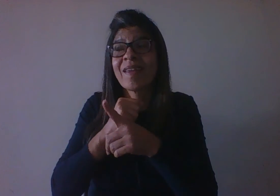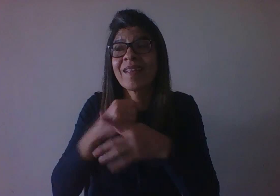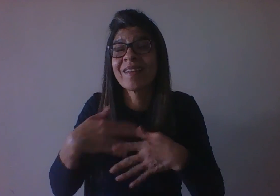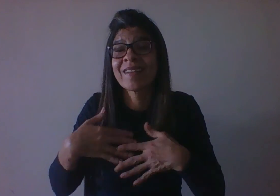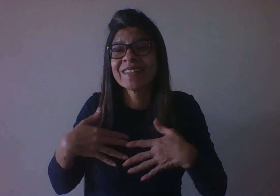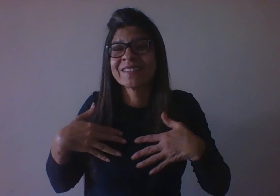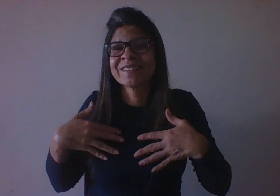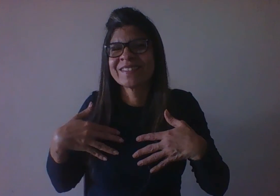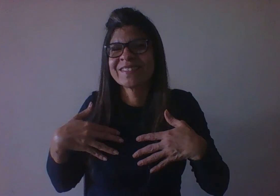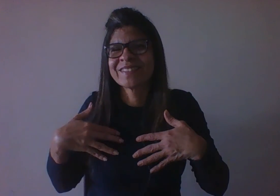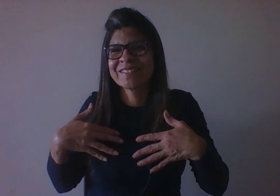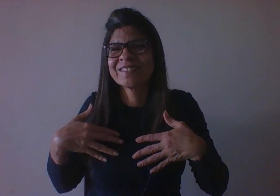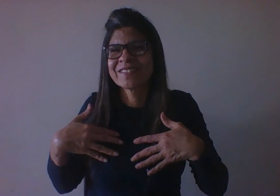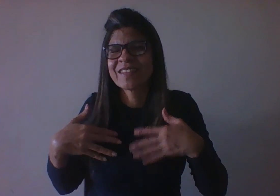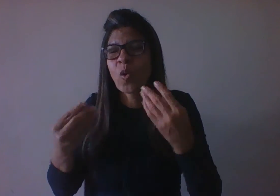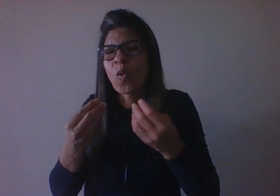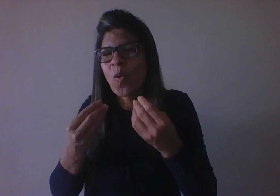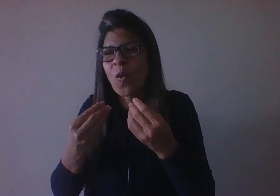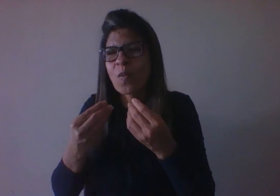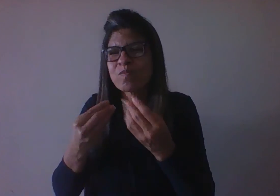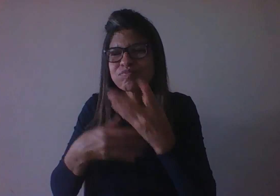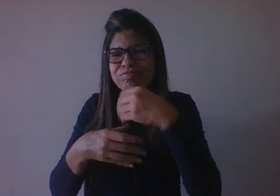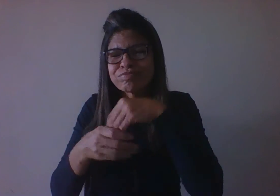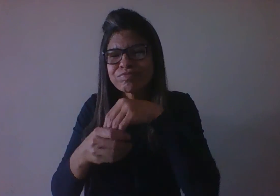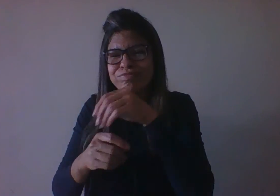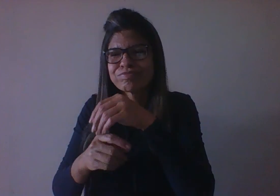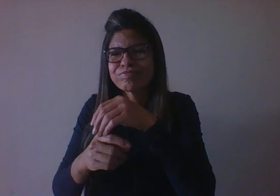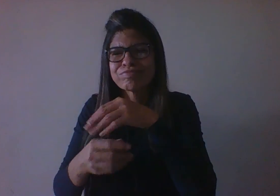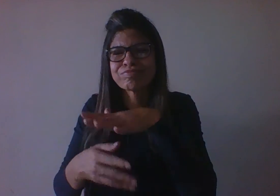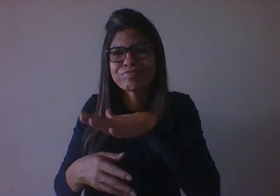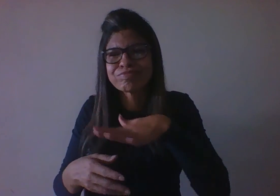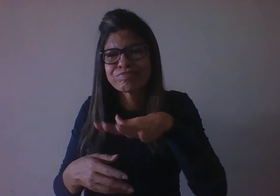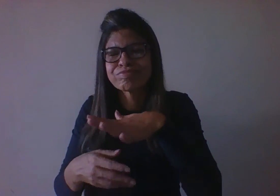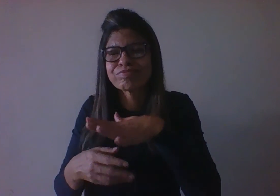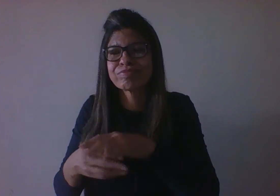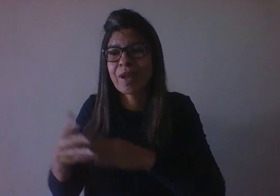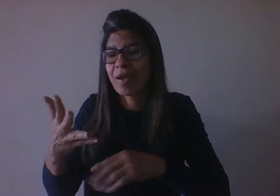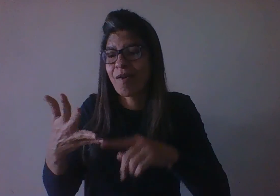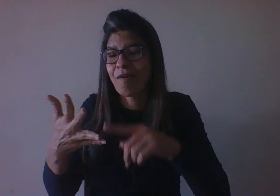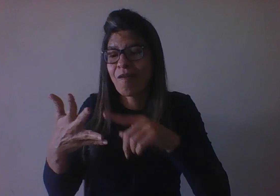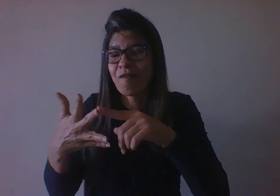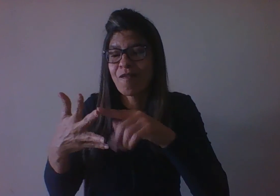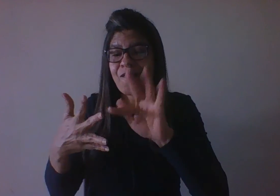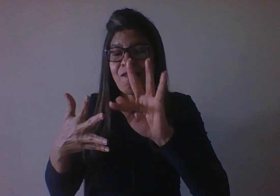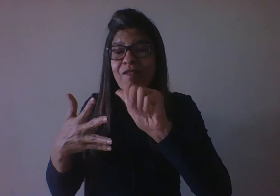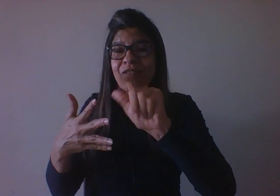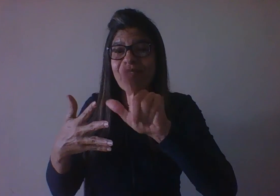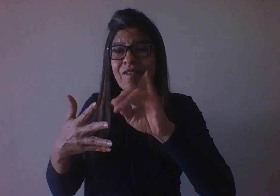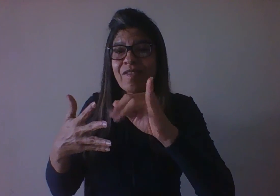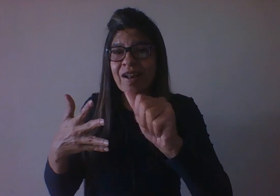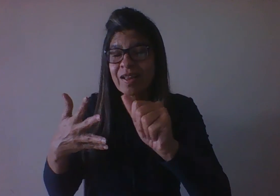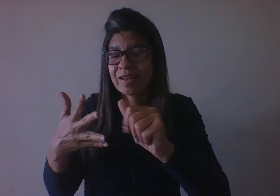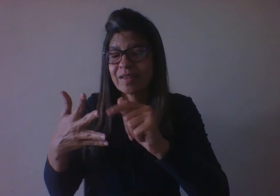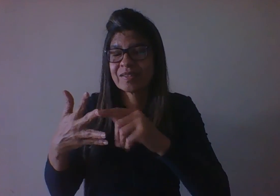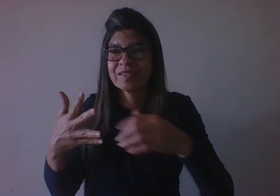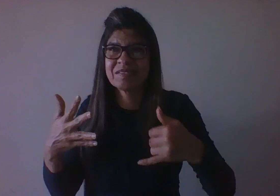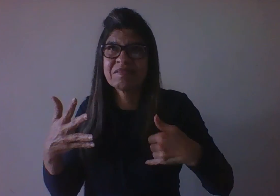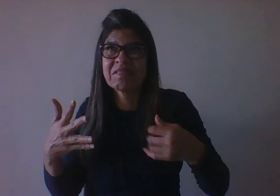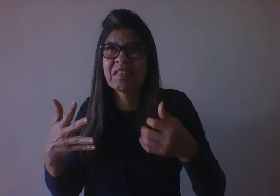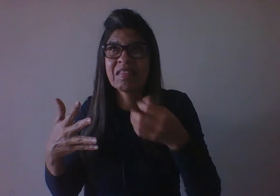lidar com o mundo. A fase fálica, dos três aos cinco anos, quando as crianças começam a se tocar